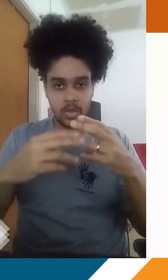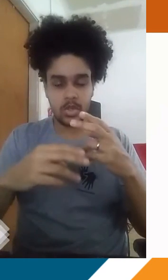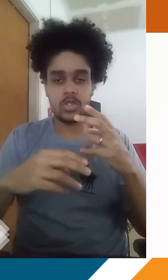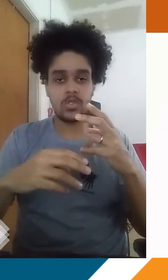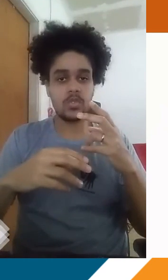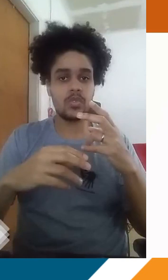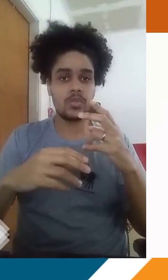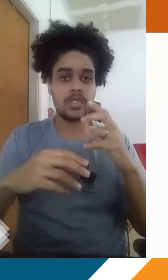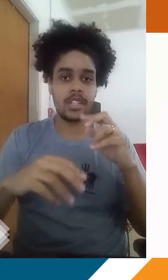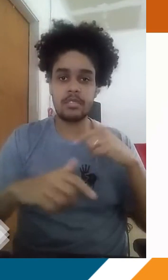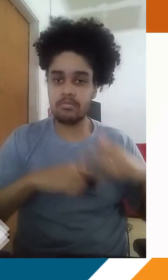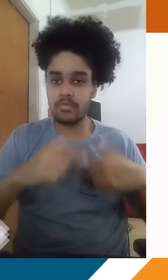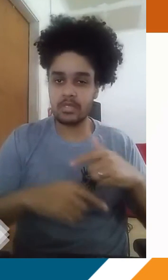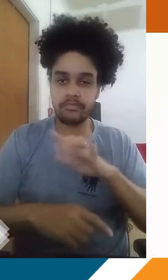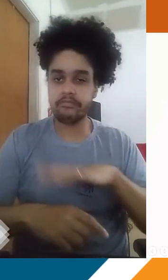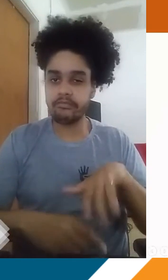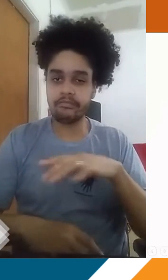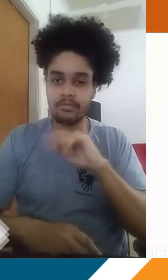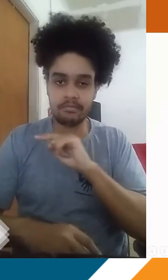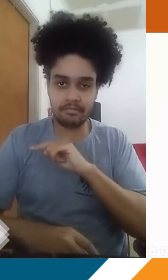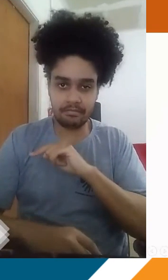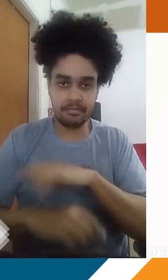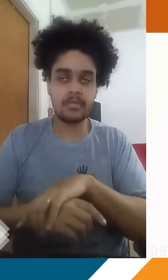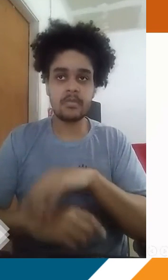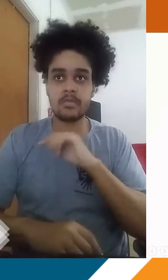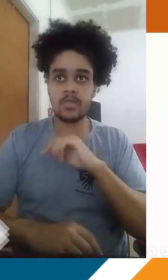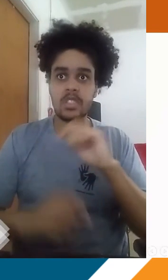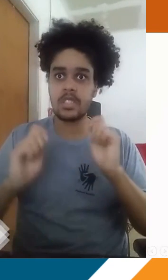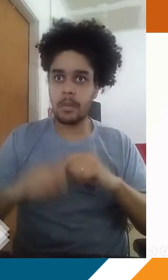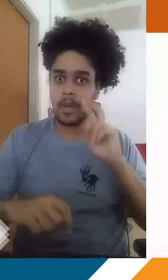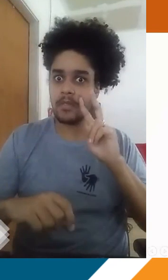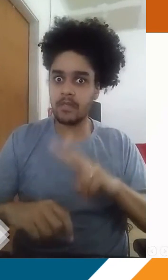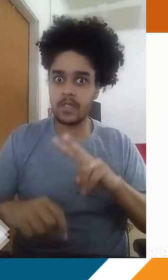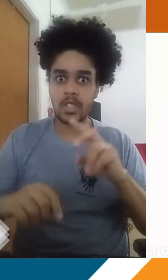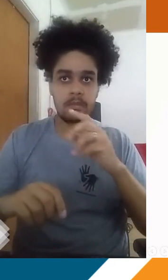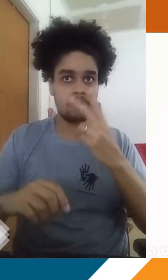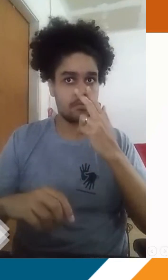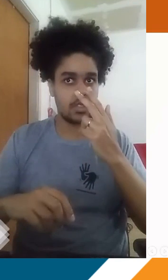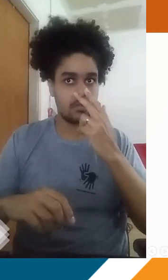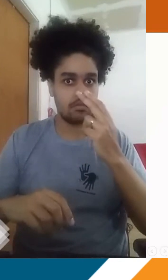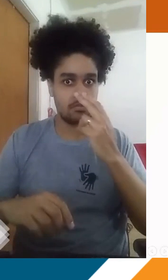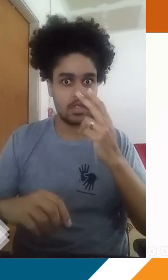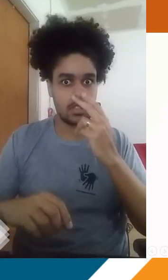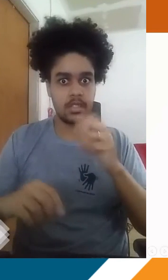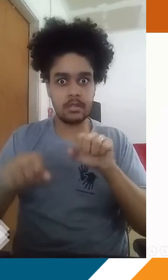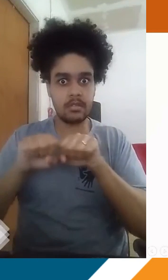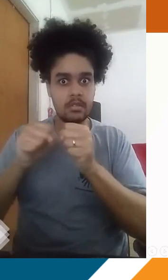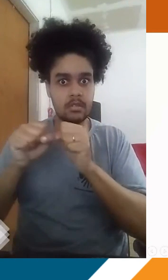acontecia naquela região do entorno. E a gente pode perceber essas rachaduras, né? Como se fossem essas